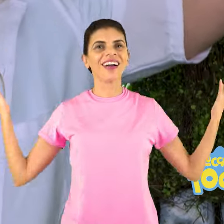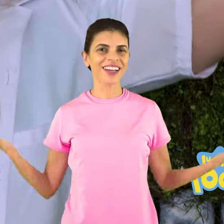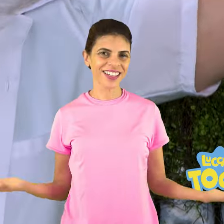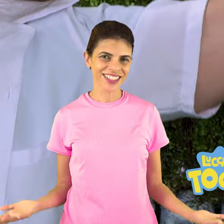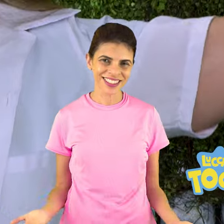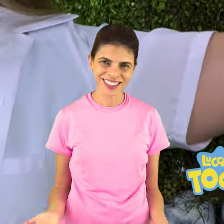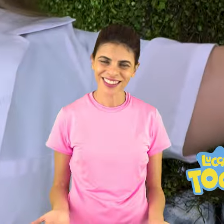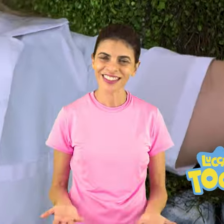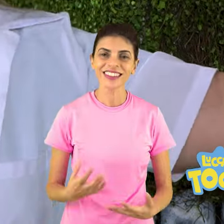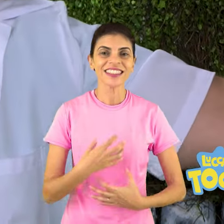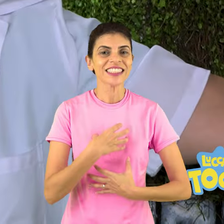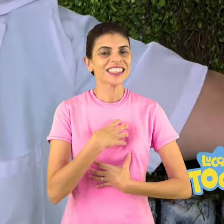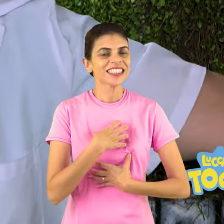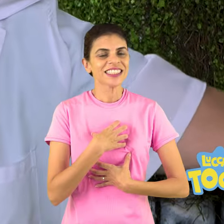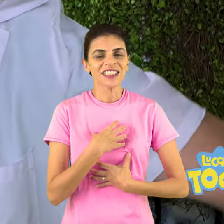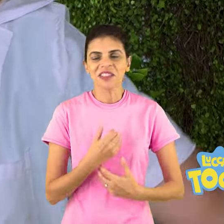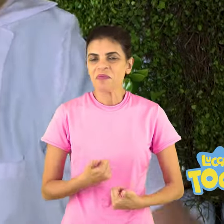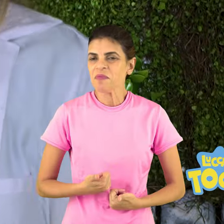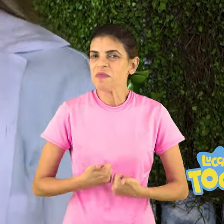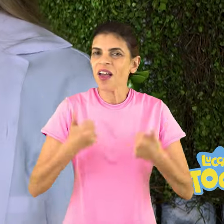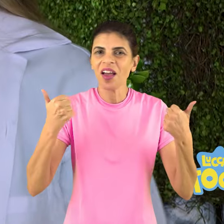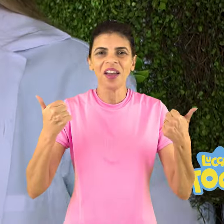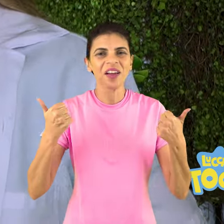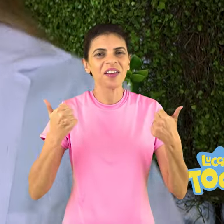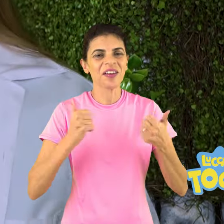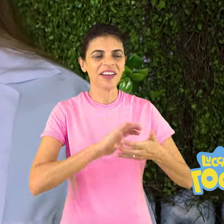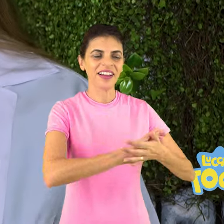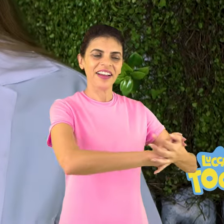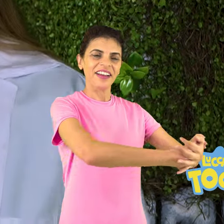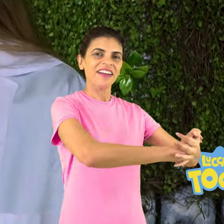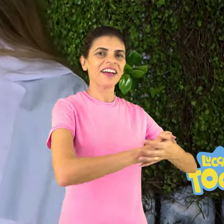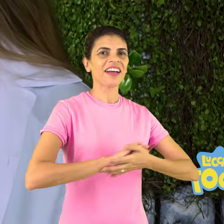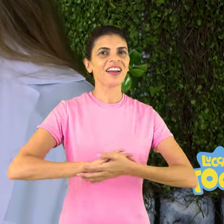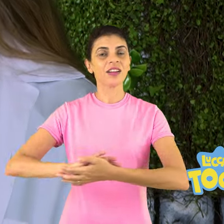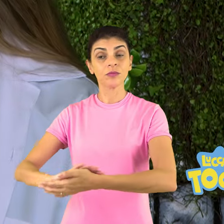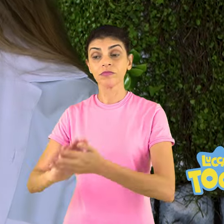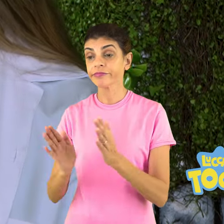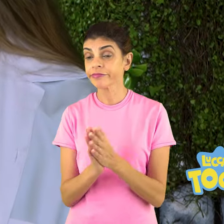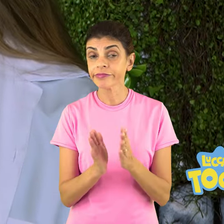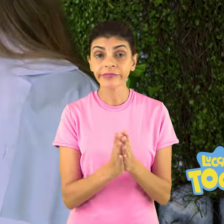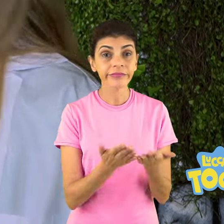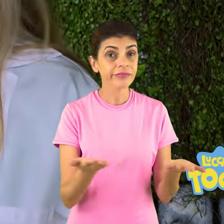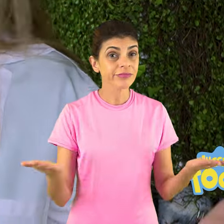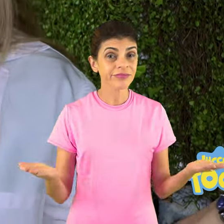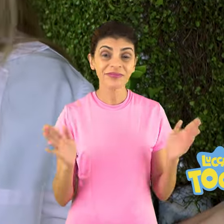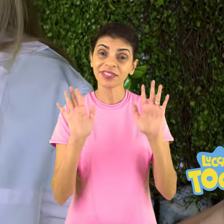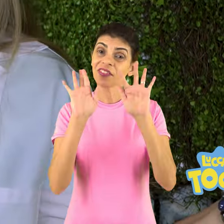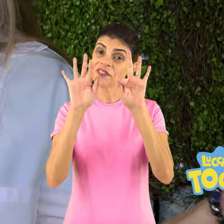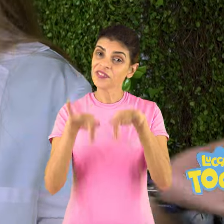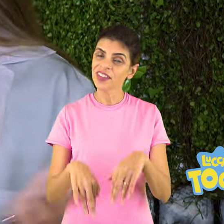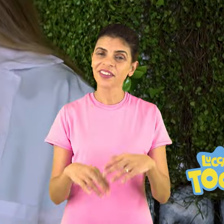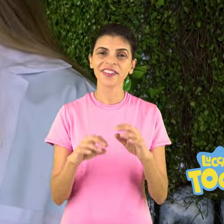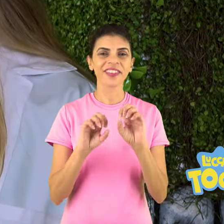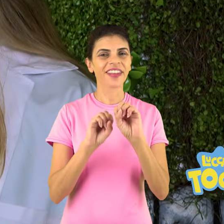Estou me sentindo bem melhor depois desse alongamento. Alunos, chegamos ao fim da aula de Educação Física.